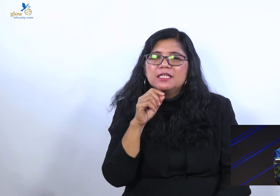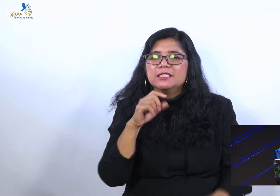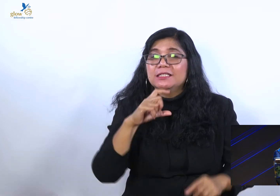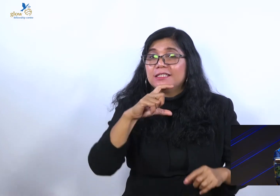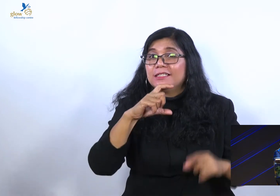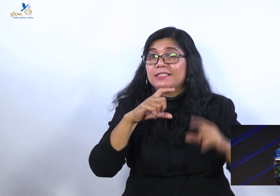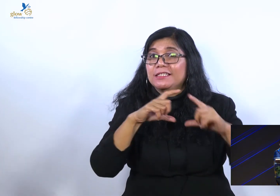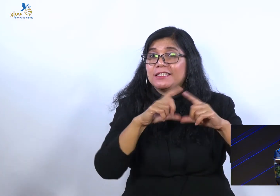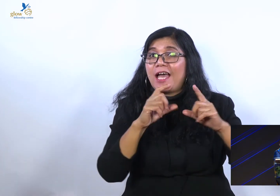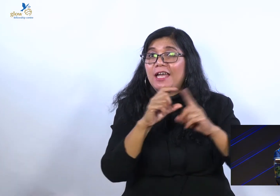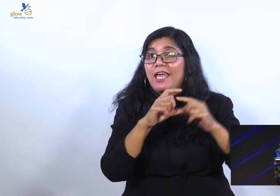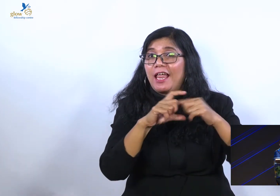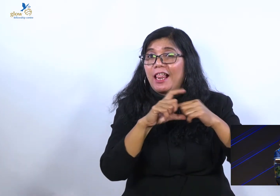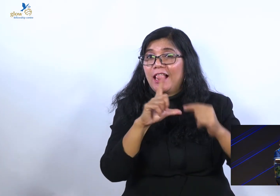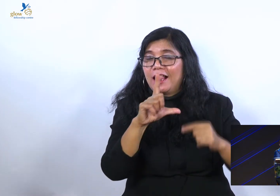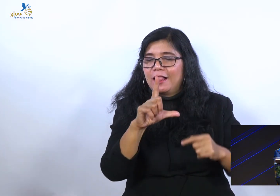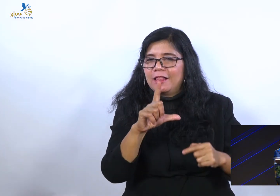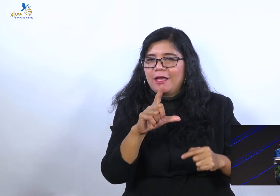Setelah tersenyum.